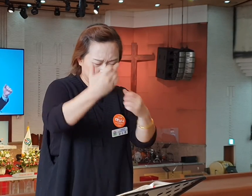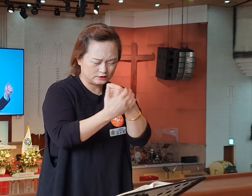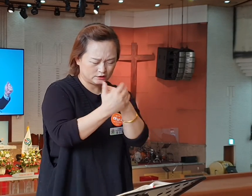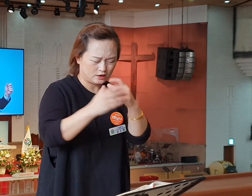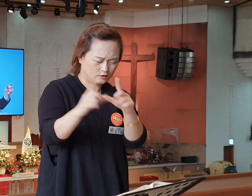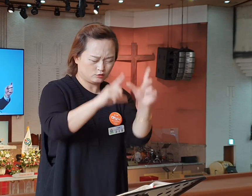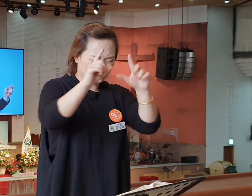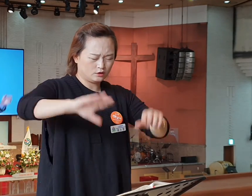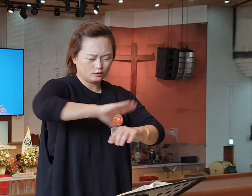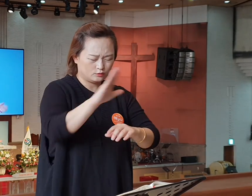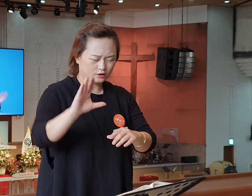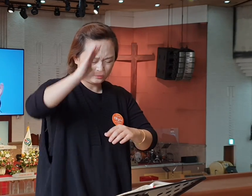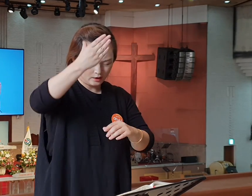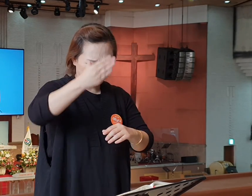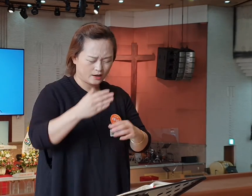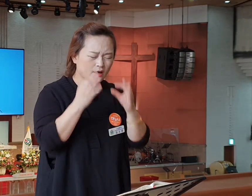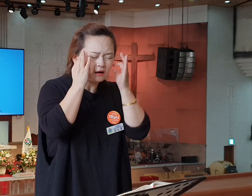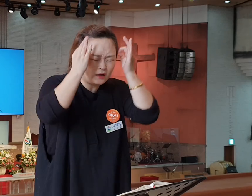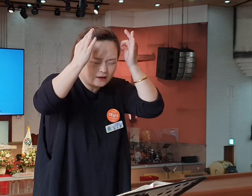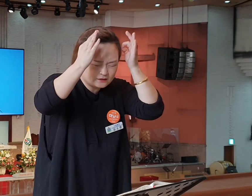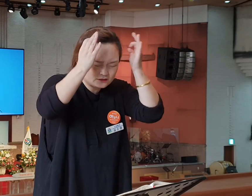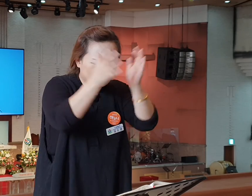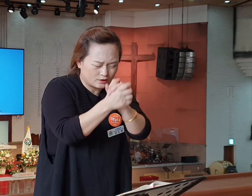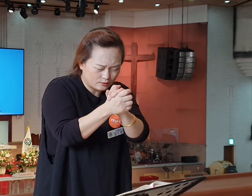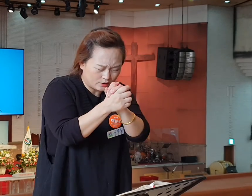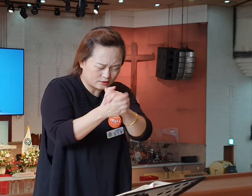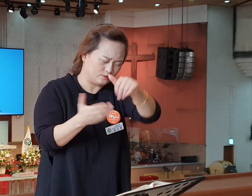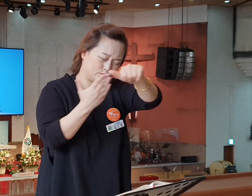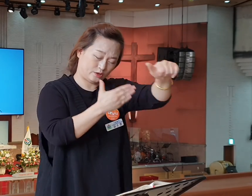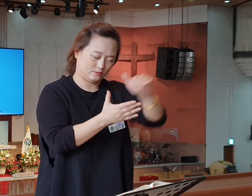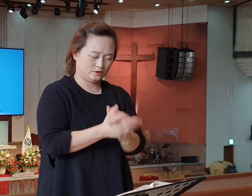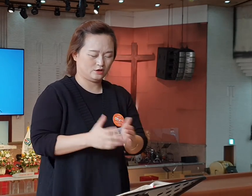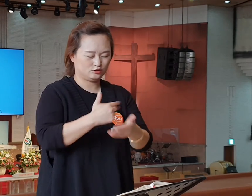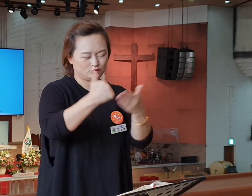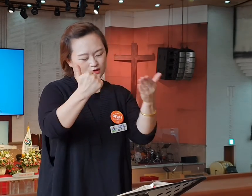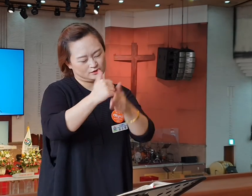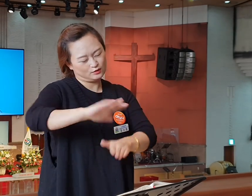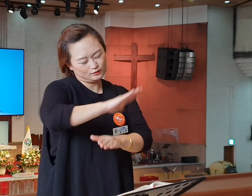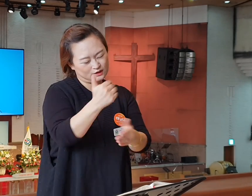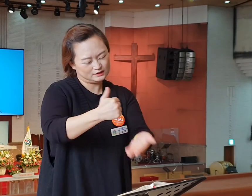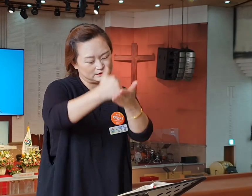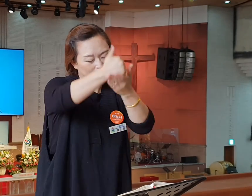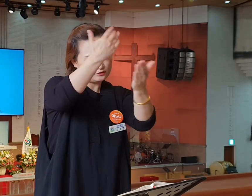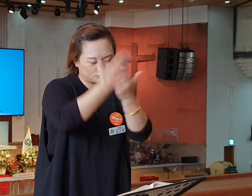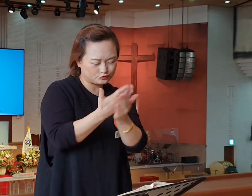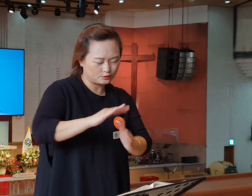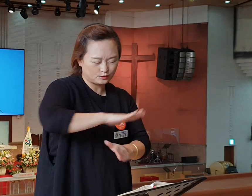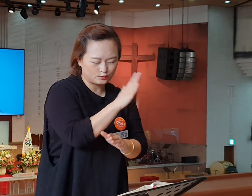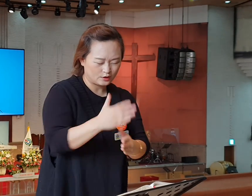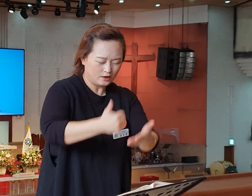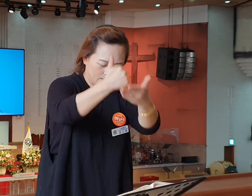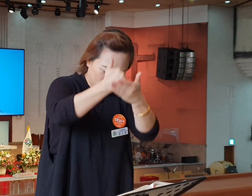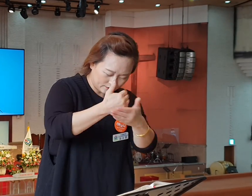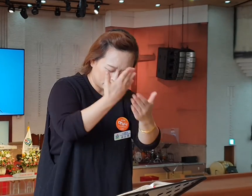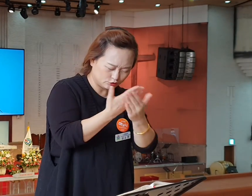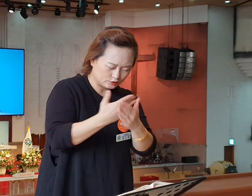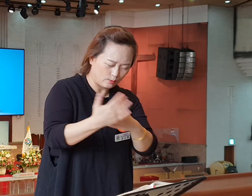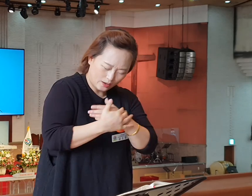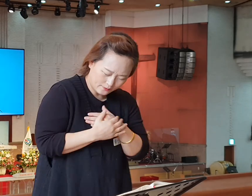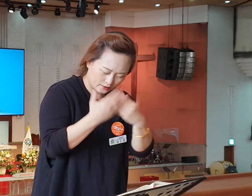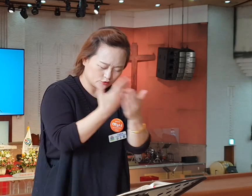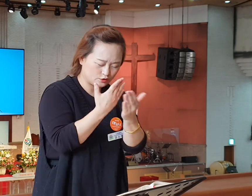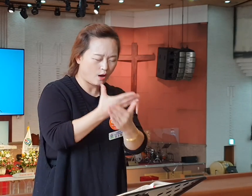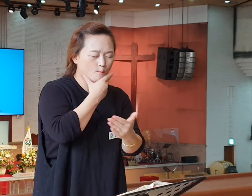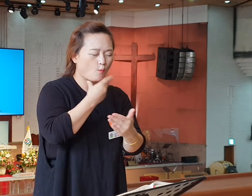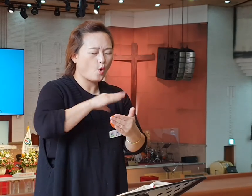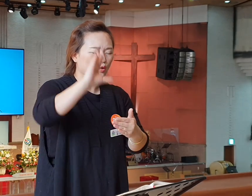복된 교회 되게 해달라고 우리가 응절이기도 하시니 주께서 우리를 칭찬하시며 우리를 또한 기꺼이 받으시고 안으시는 복된